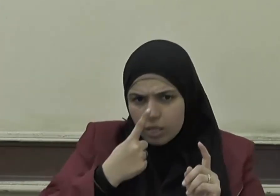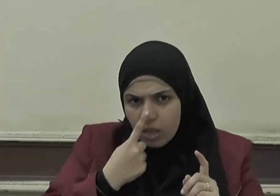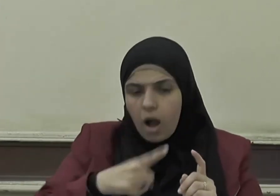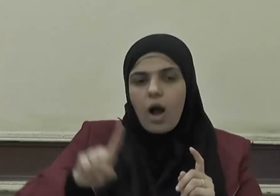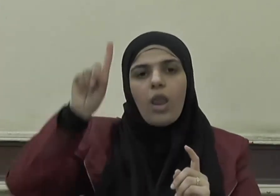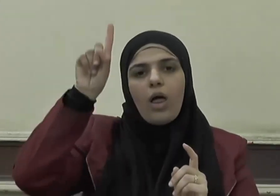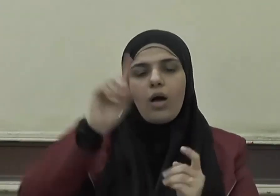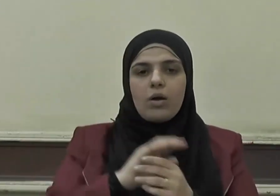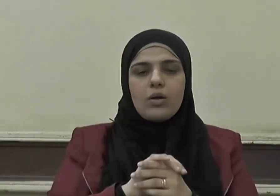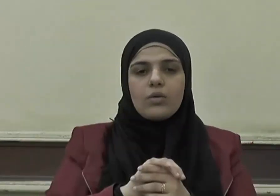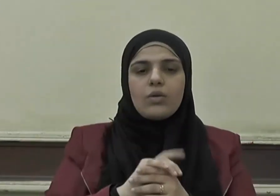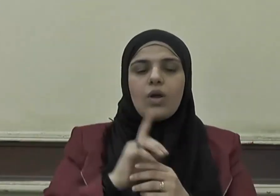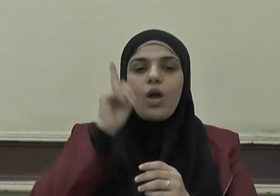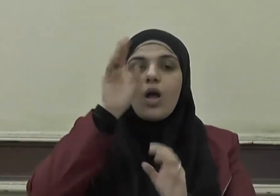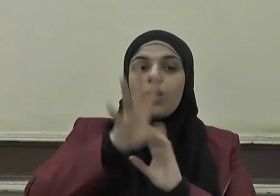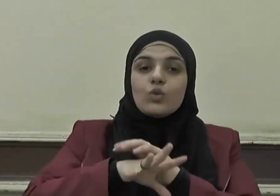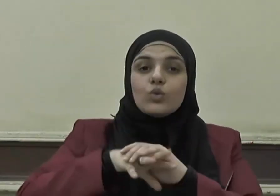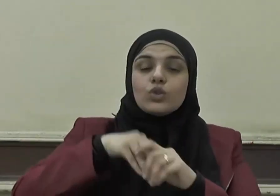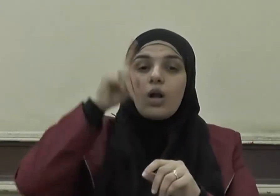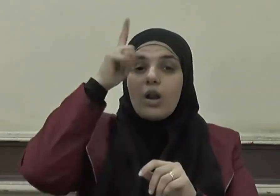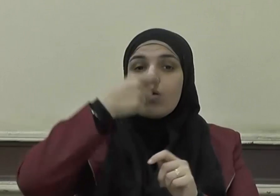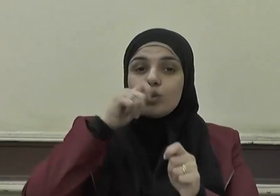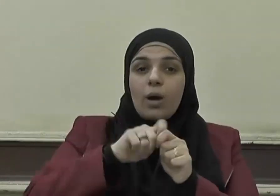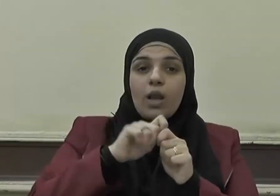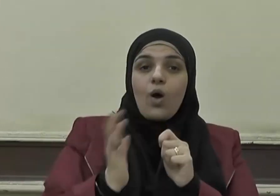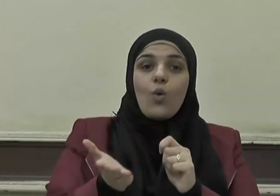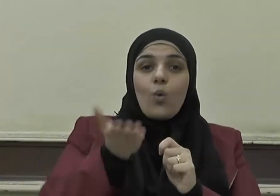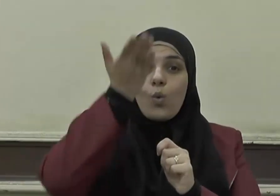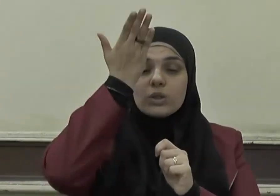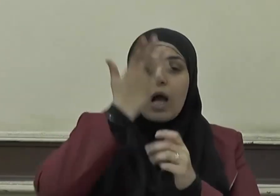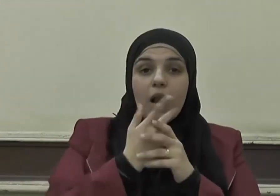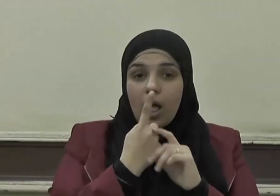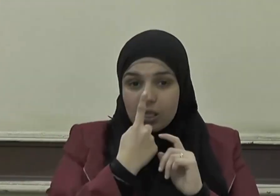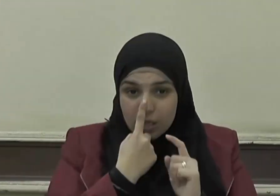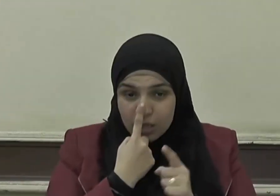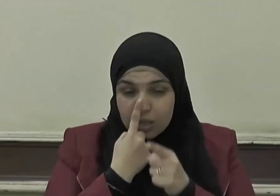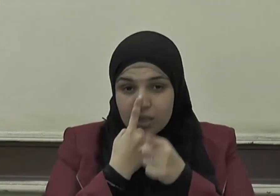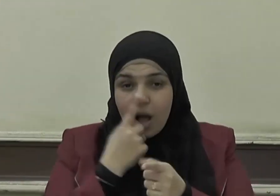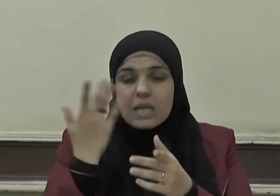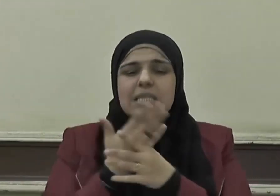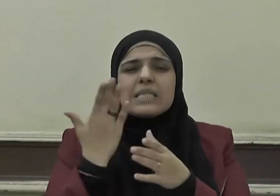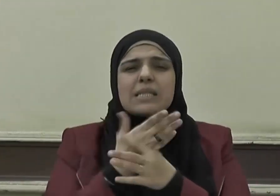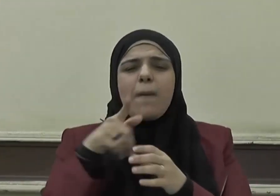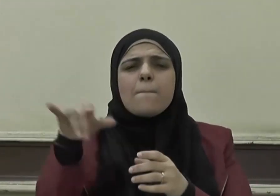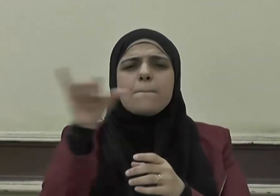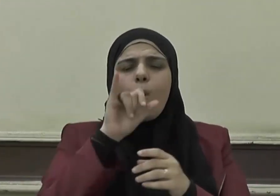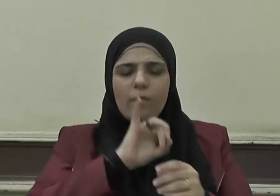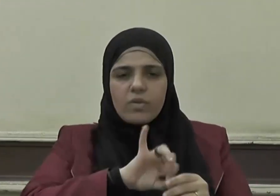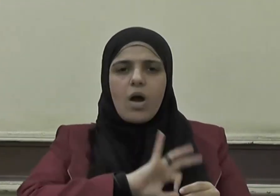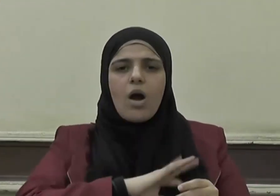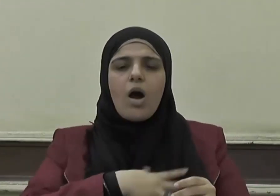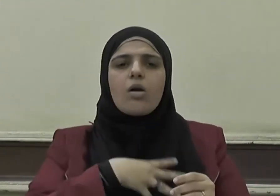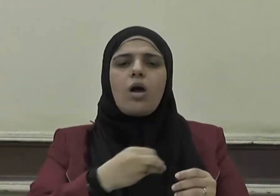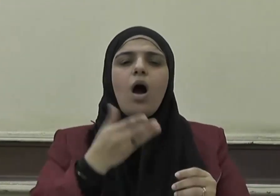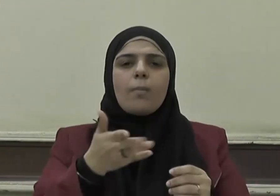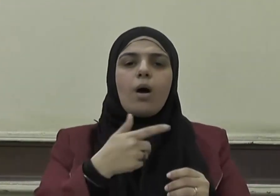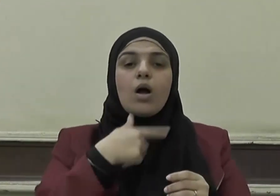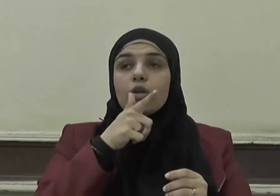وجعل الله عز وجل هذه الطاعة سببا في الرحمة يقول